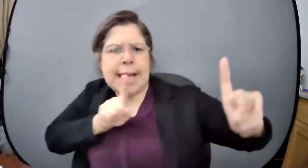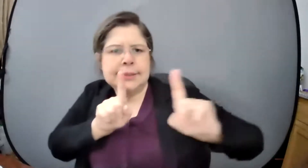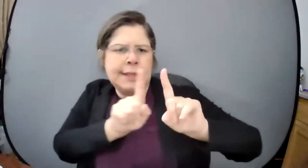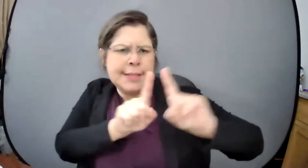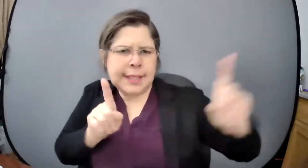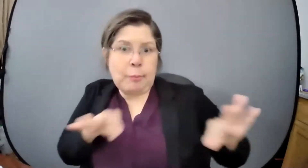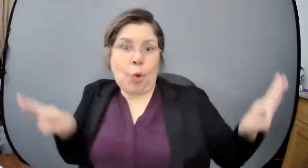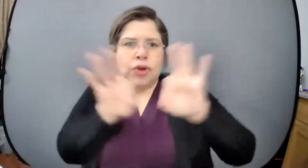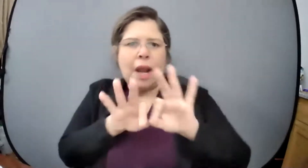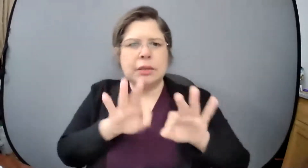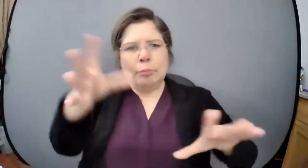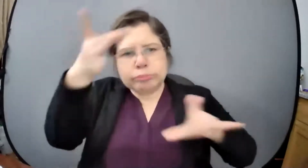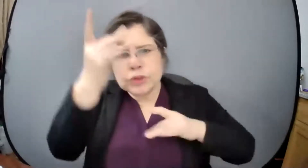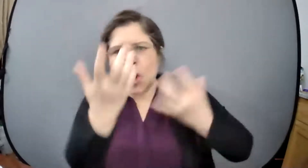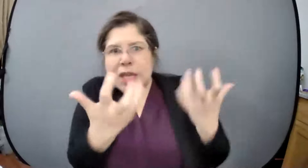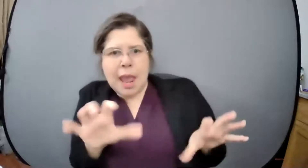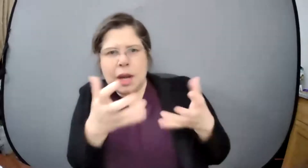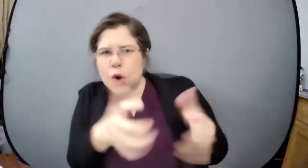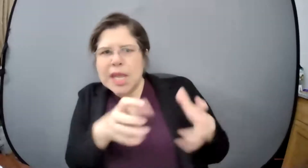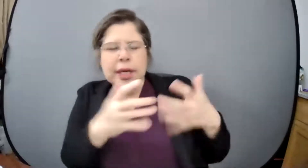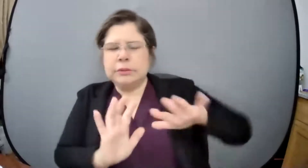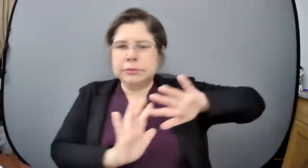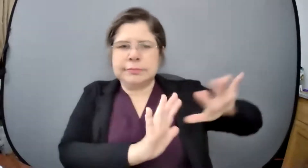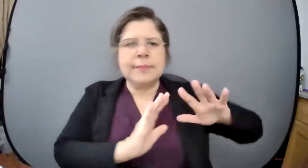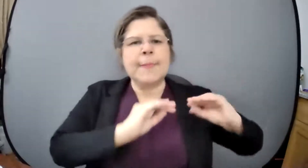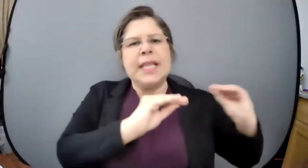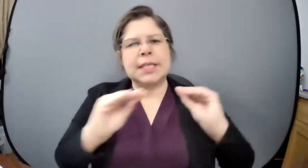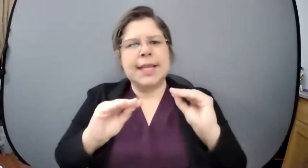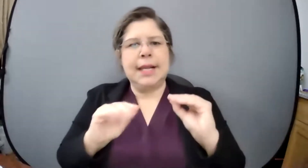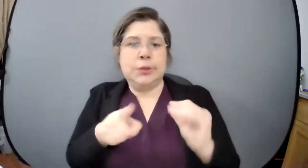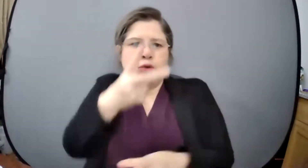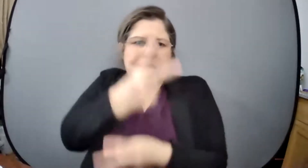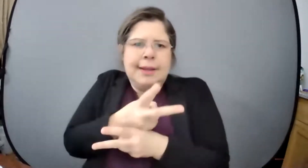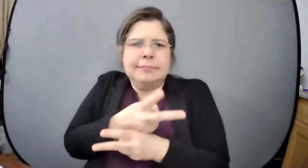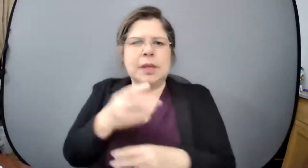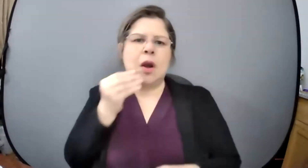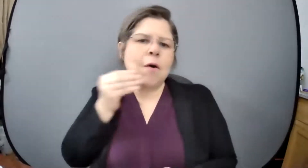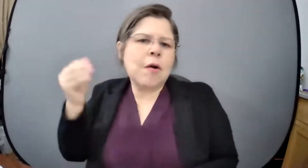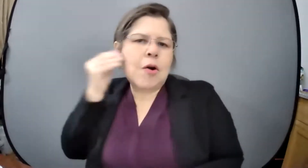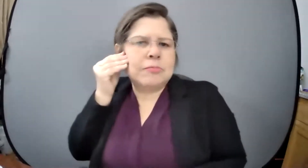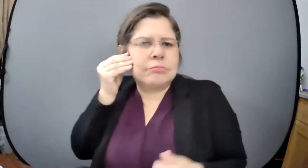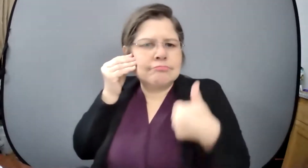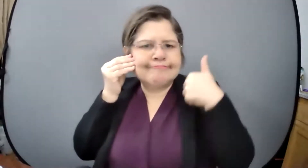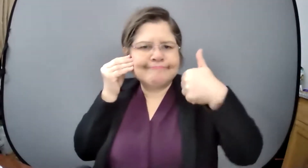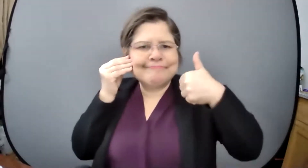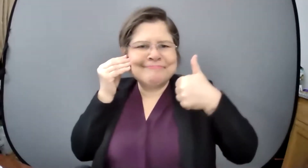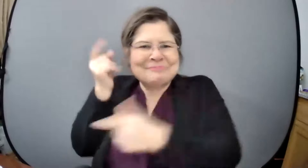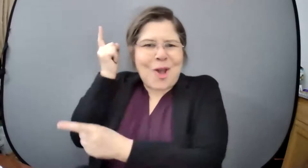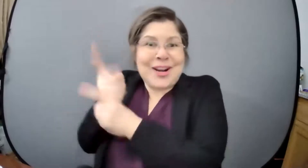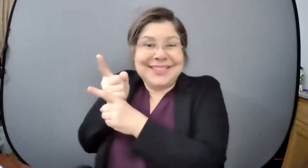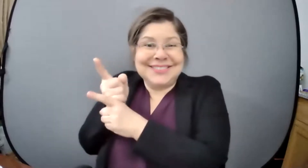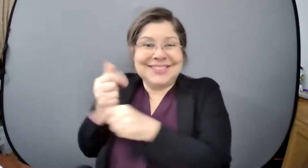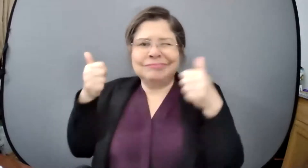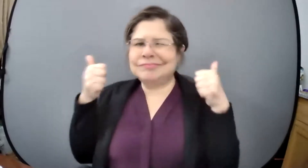podemos conectar y también mantenernos seguros y seguras de de de contagio con el con el